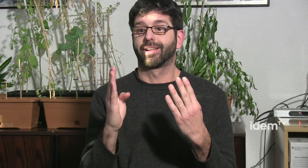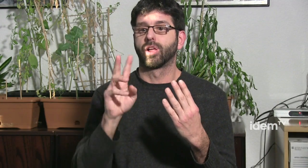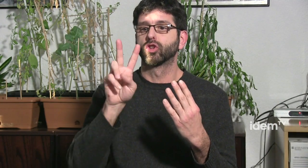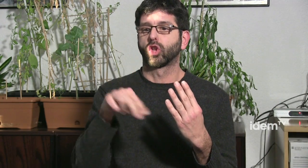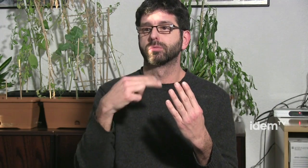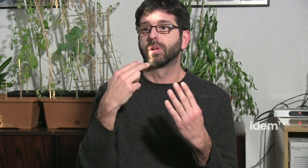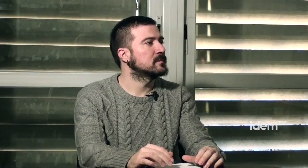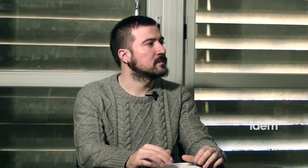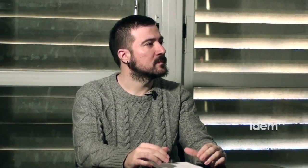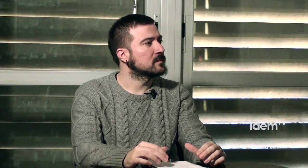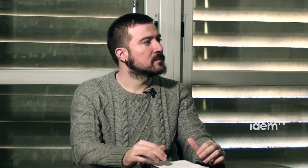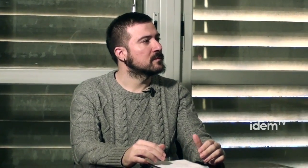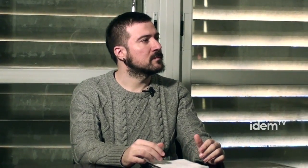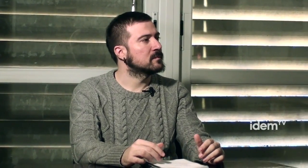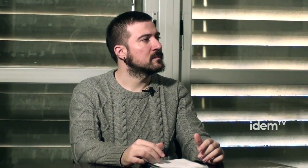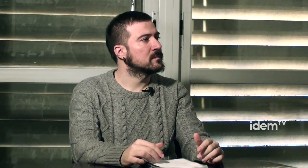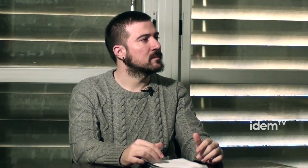-hi fòrums i tot, però